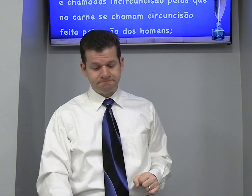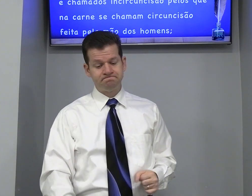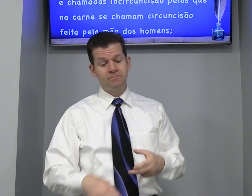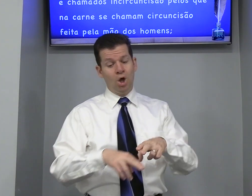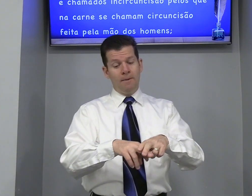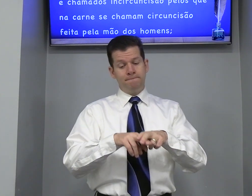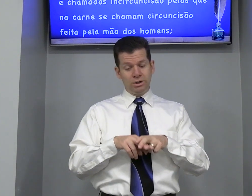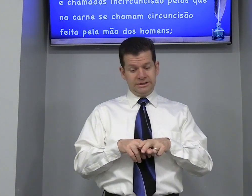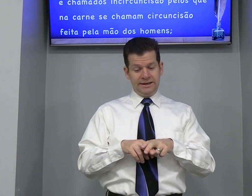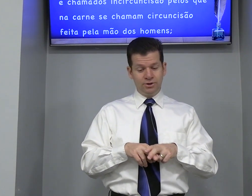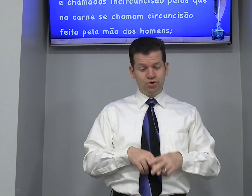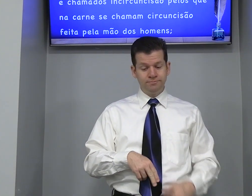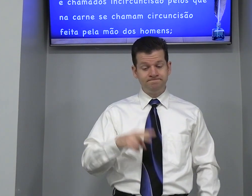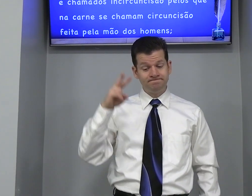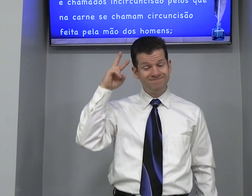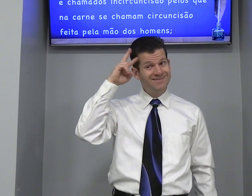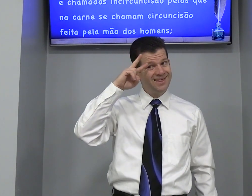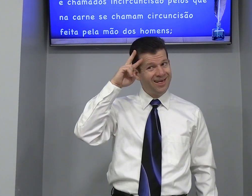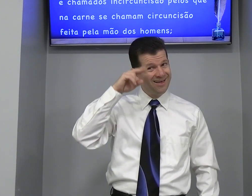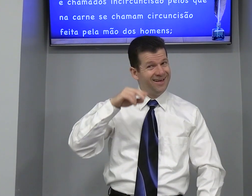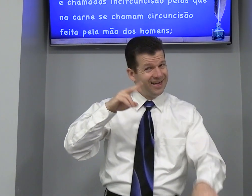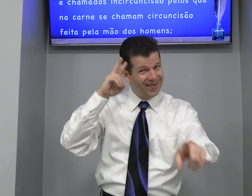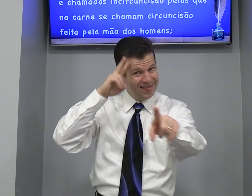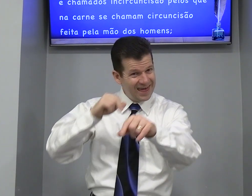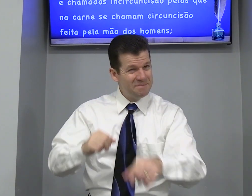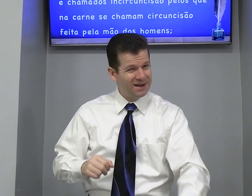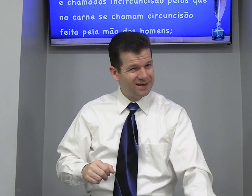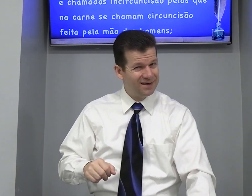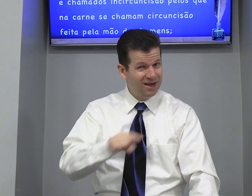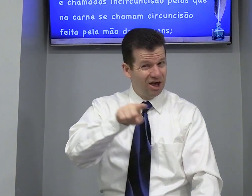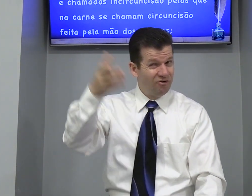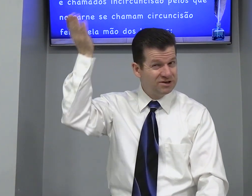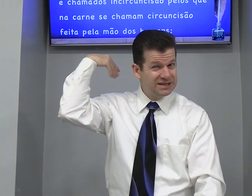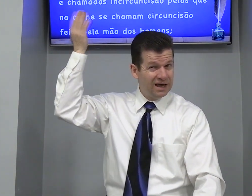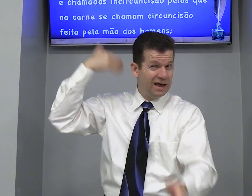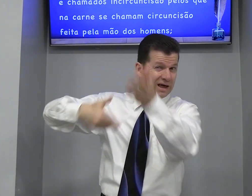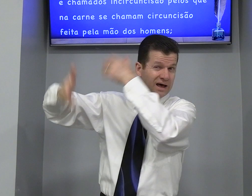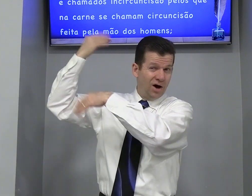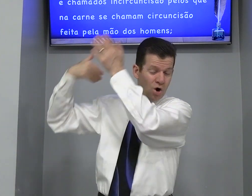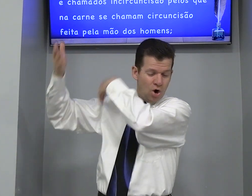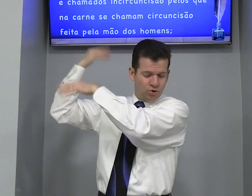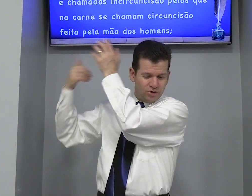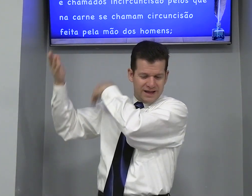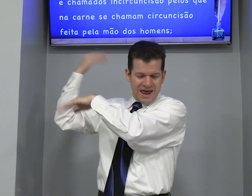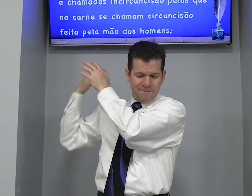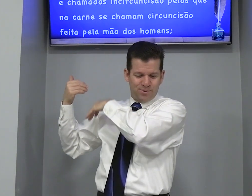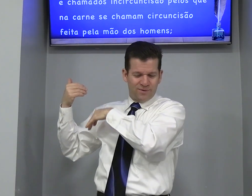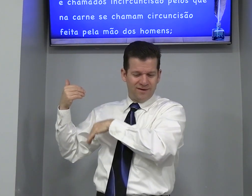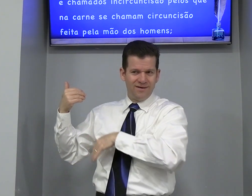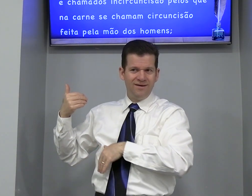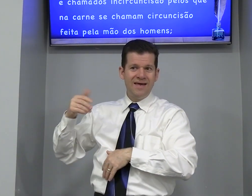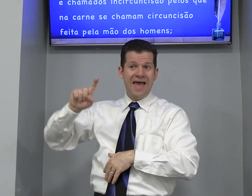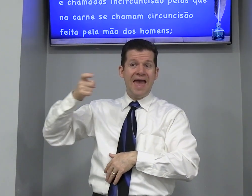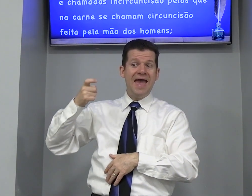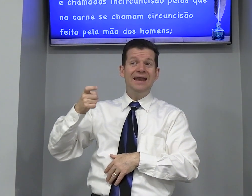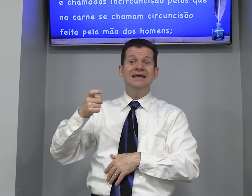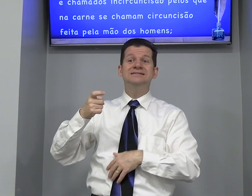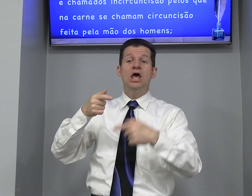Portanto Lembra? Você Outro tempo Eres